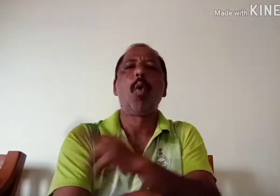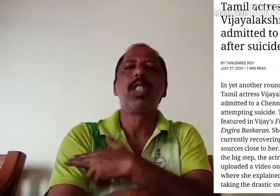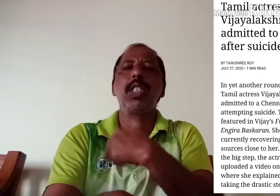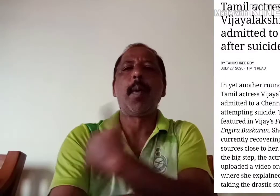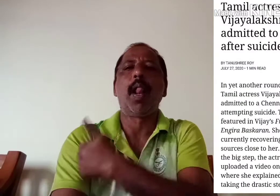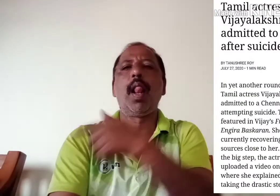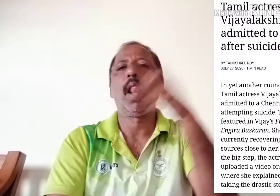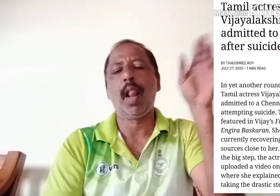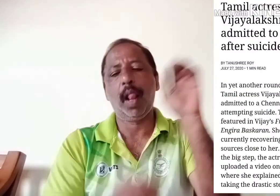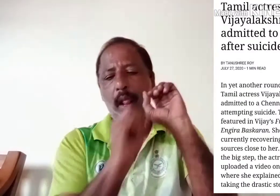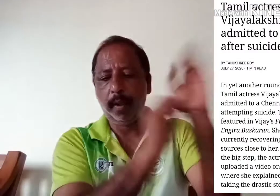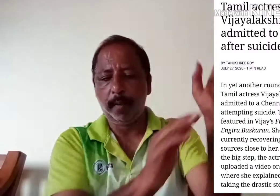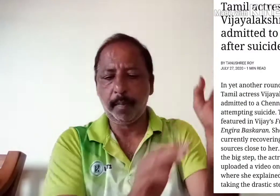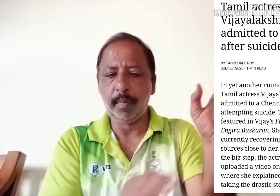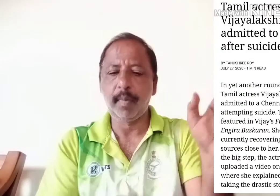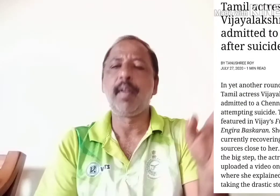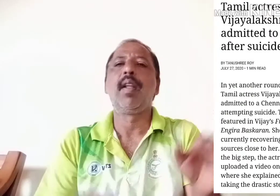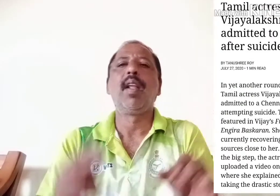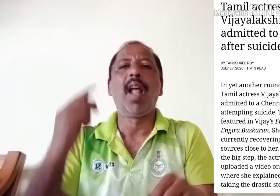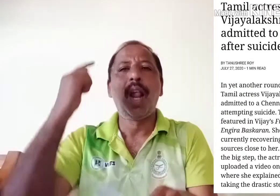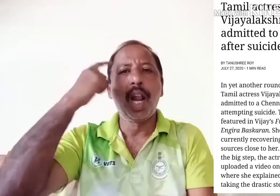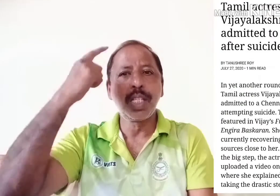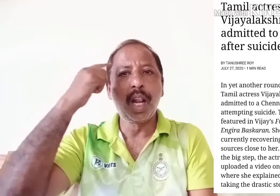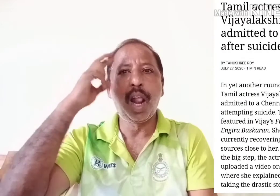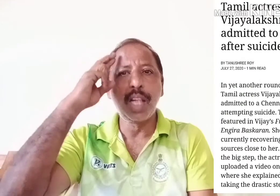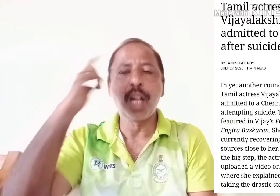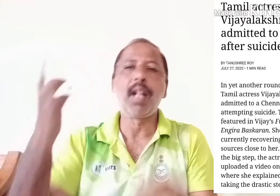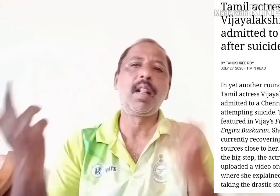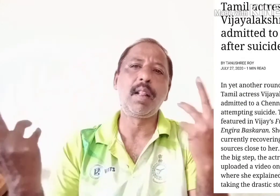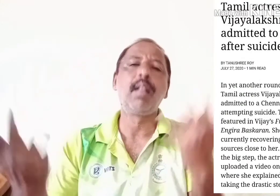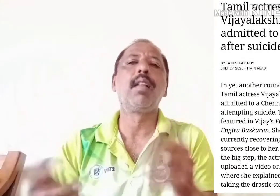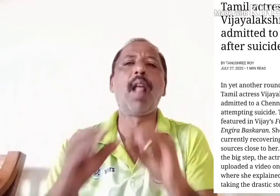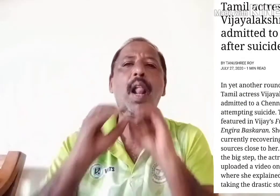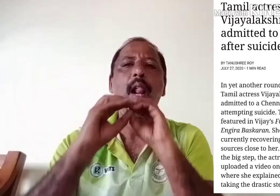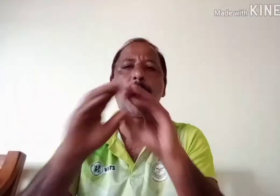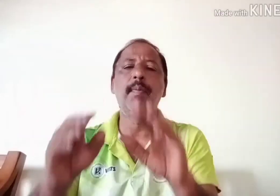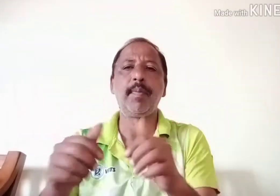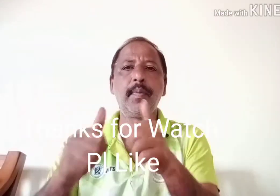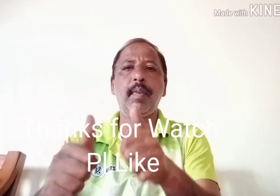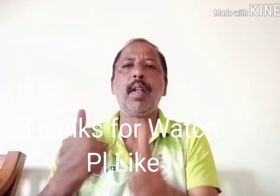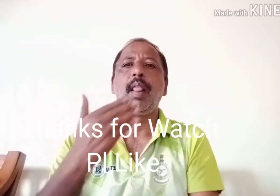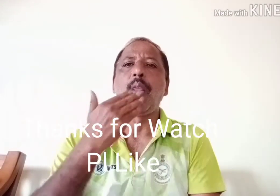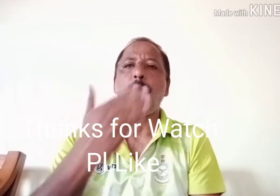फिल्हाल अभी इस रास्ते से बुदर रहा है लेकि यह स्टेक हाई पे अपंद कर दिया गया है